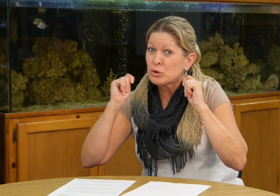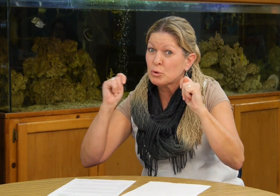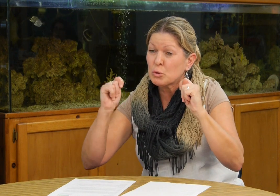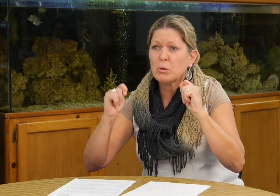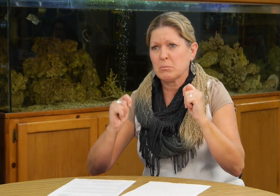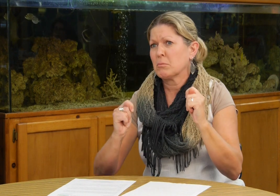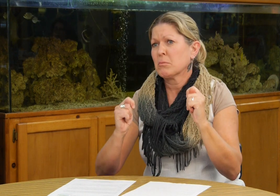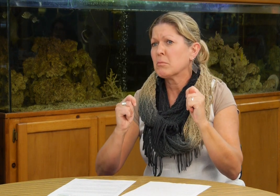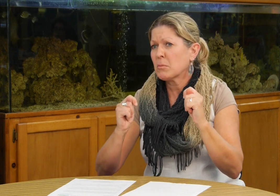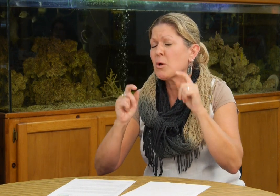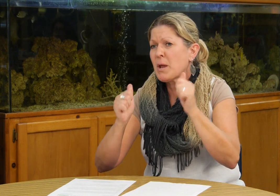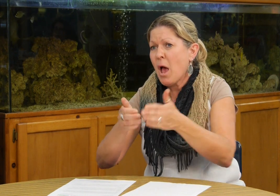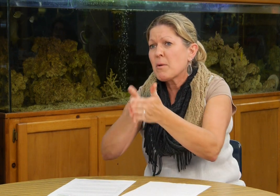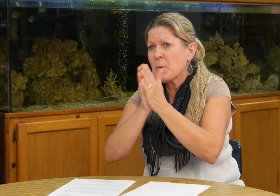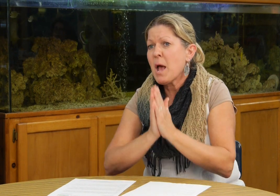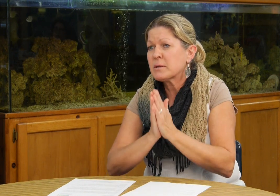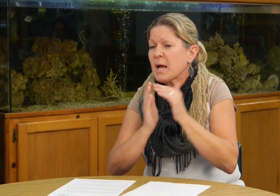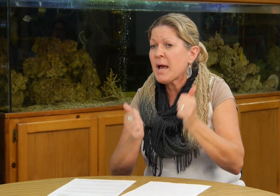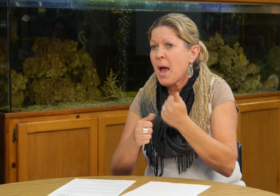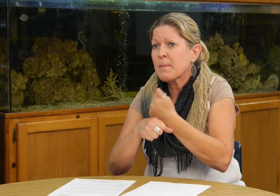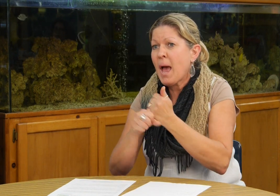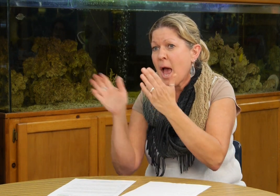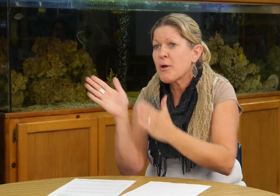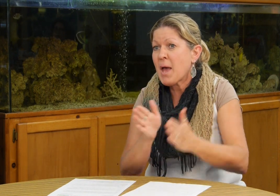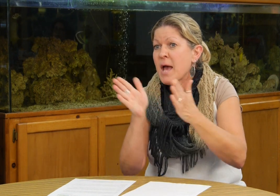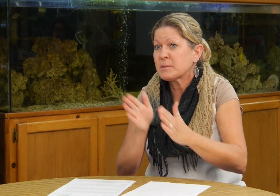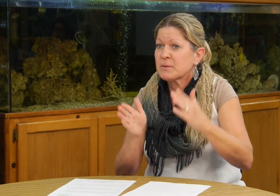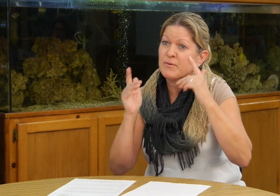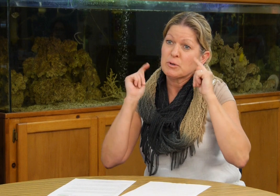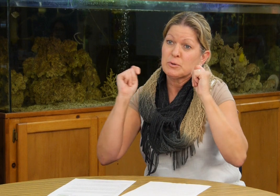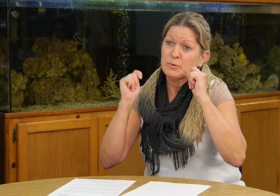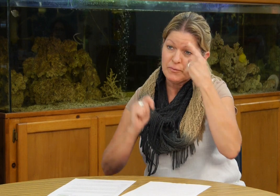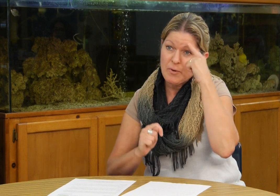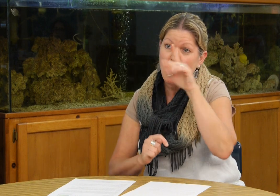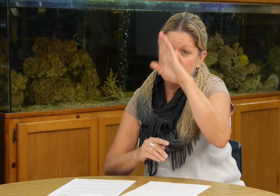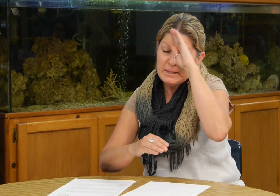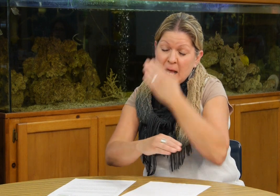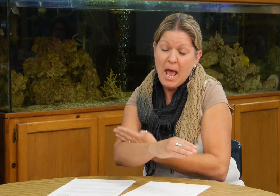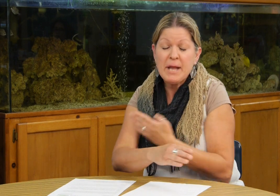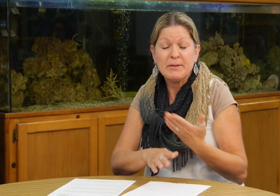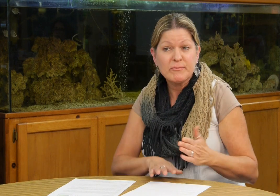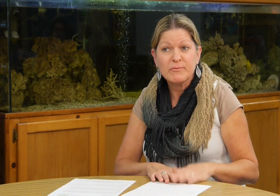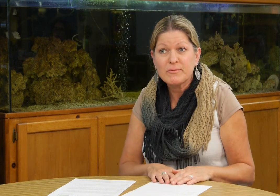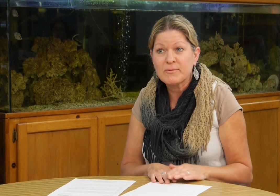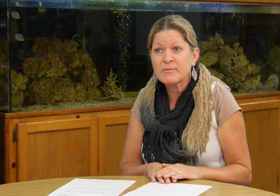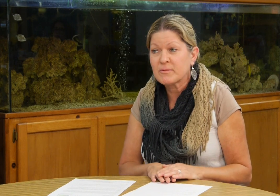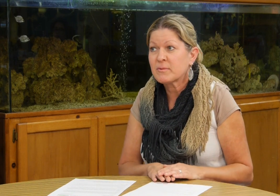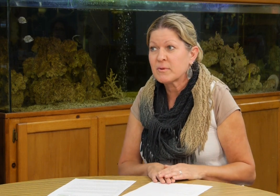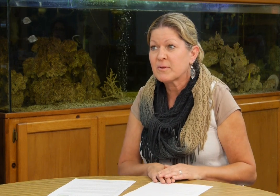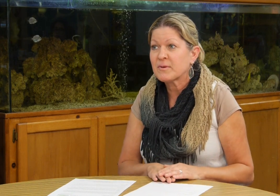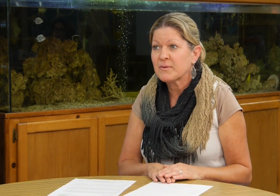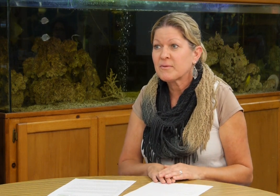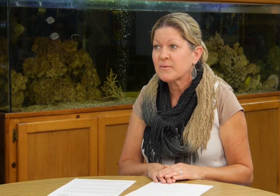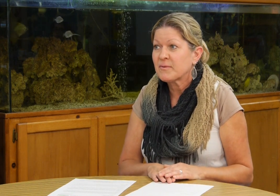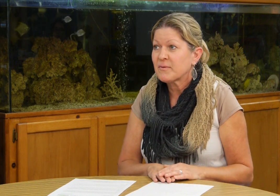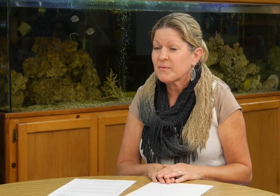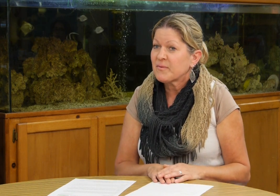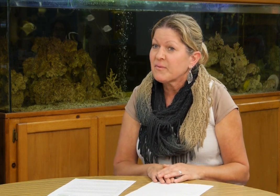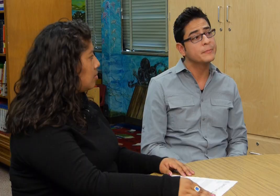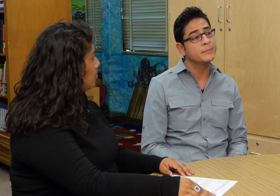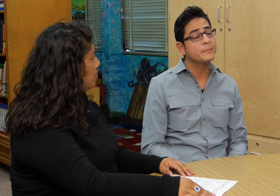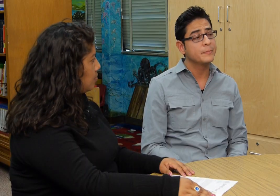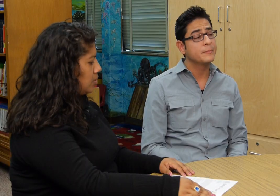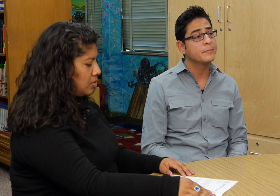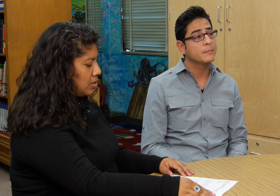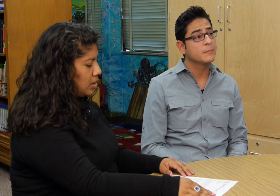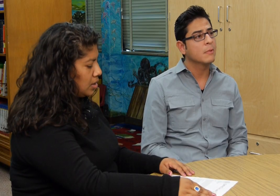bien si usted desea tutoría sabes que puede pedir tutorías y podemos hacer los arreglos necesarios para que él recibe esa ayuda adicional